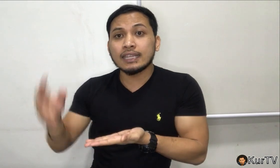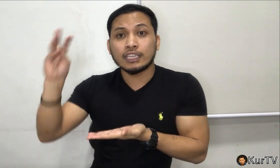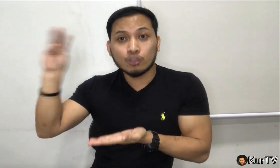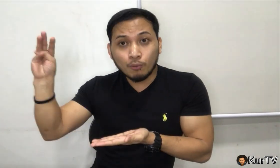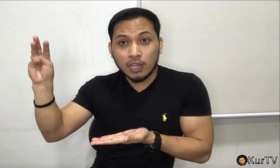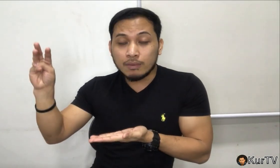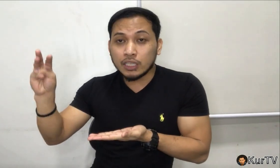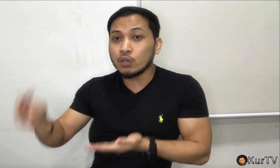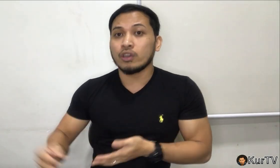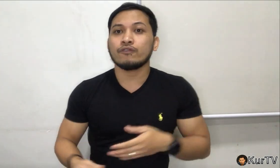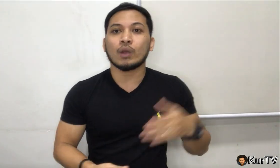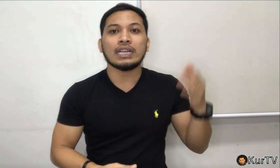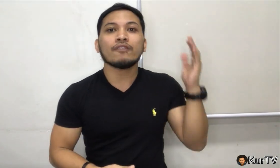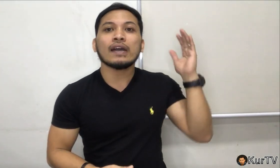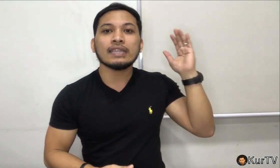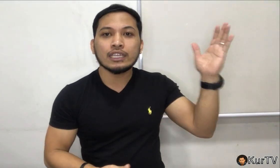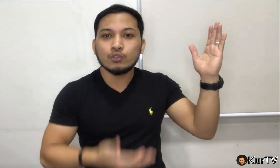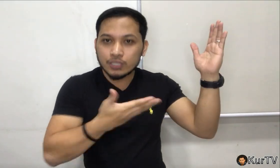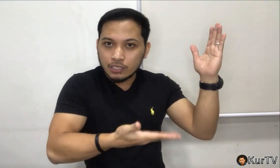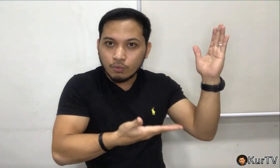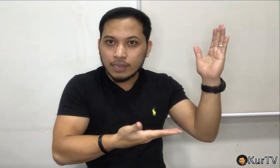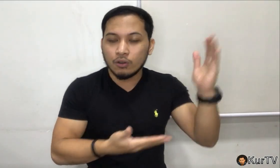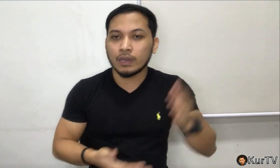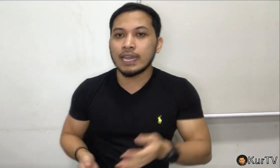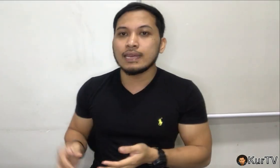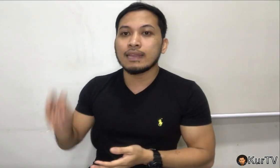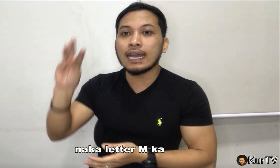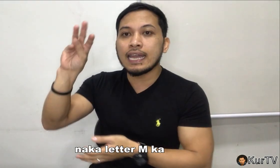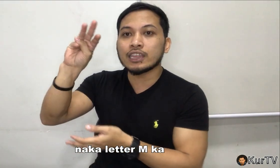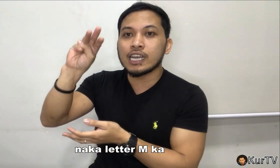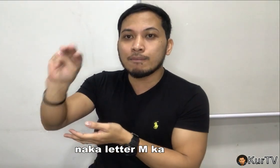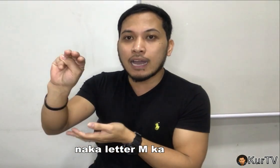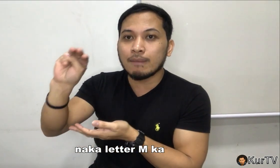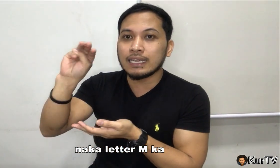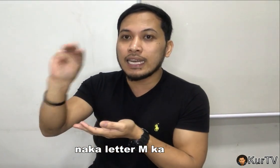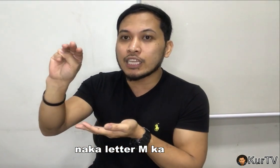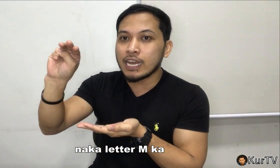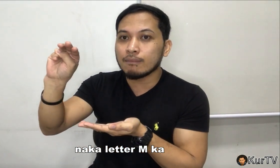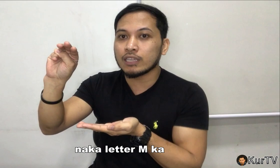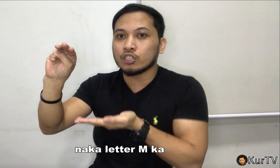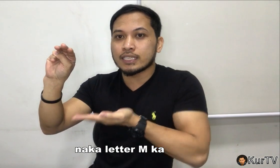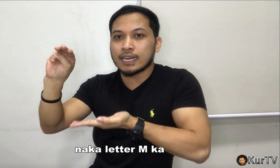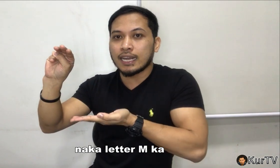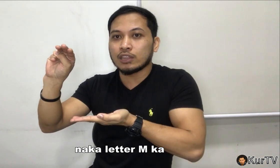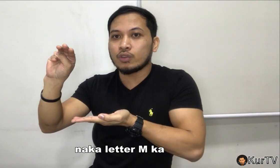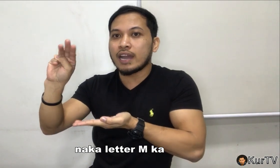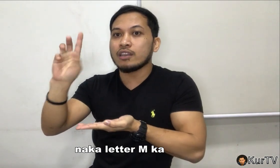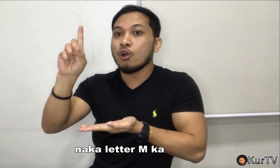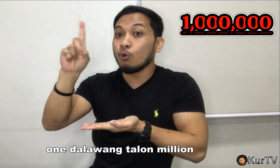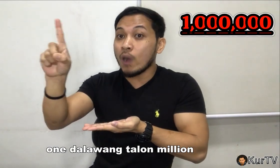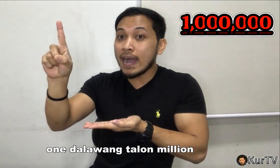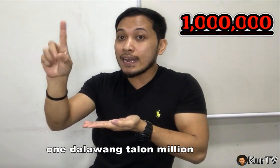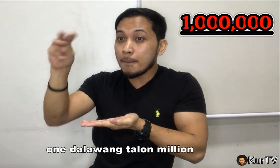-handed. Ito po, ang gamitin nyo, if you are left-handed, use this one, okay? naka-letter M ka, magle-letter M ka doon, tapos naka-ganito yan, 1,